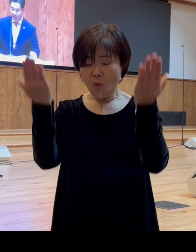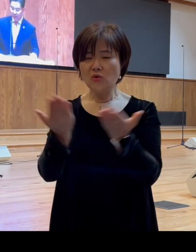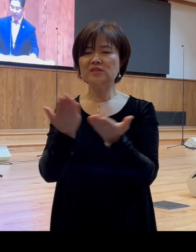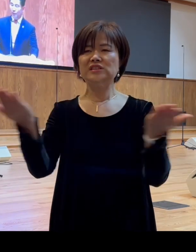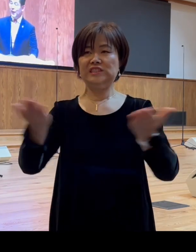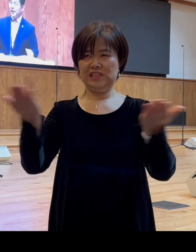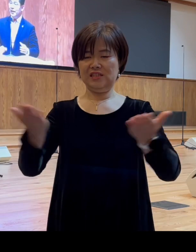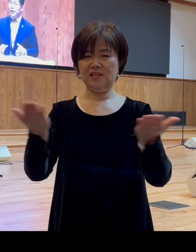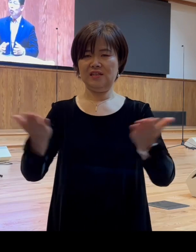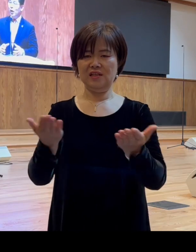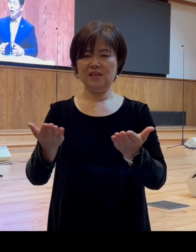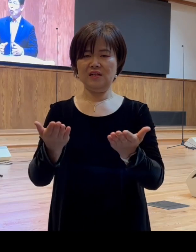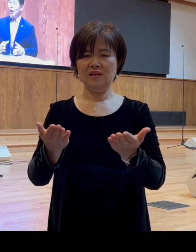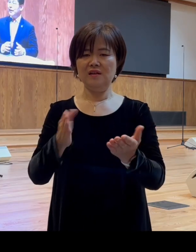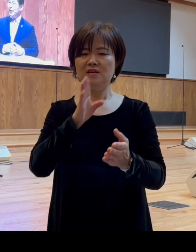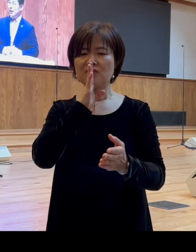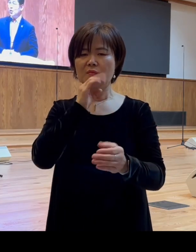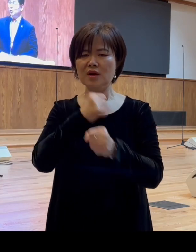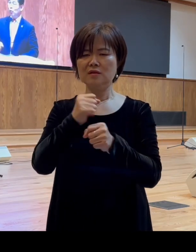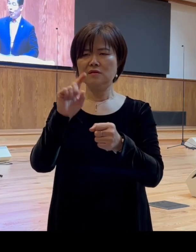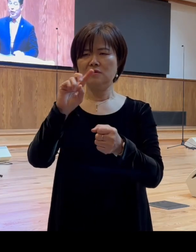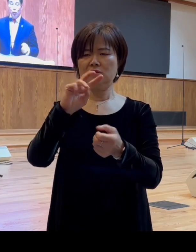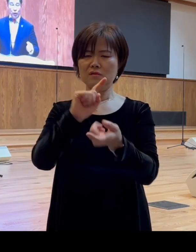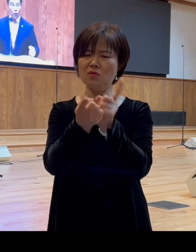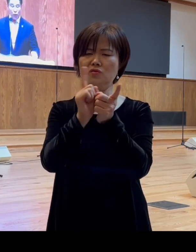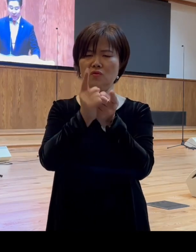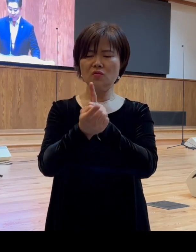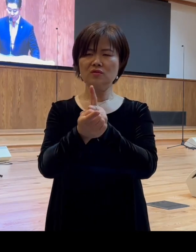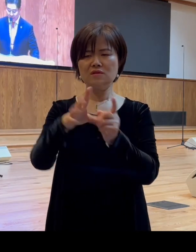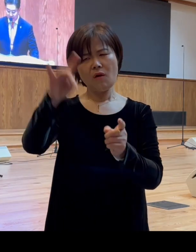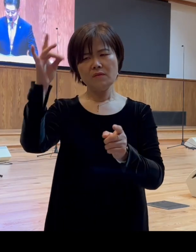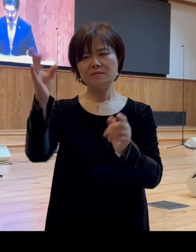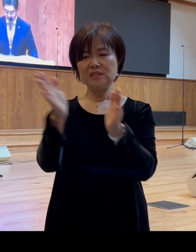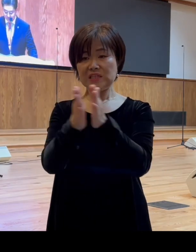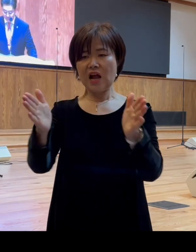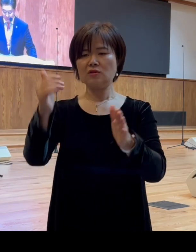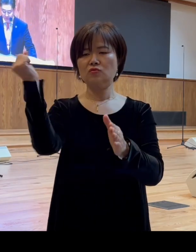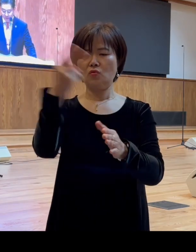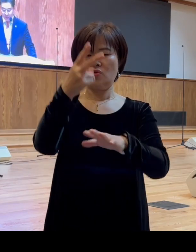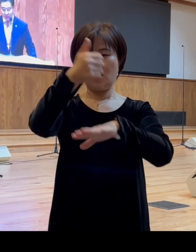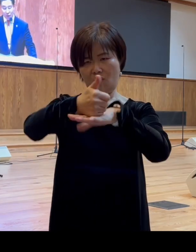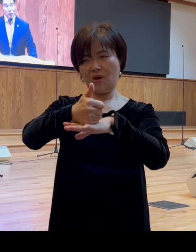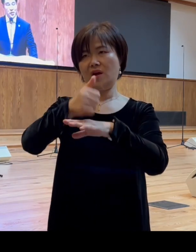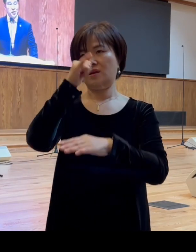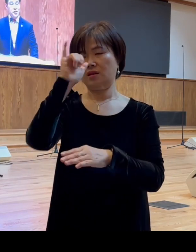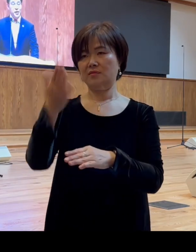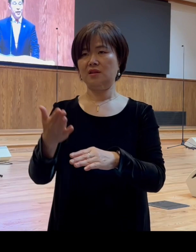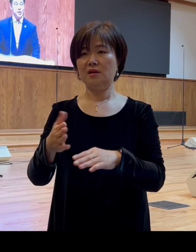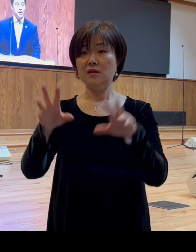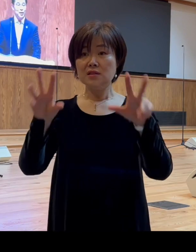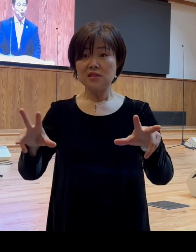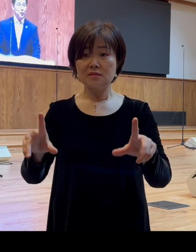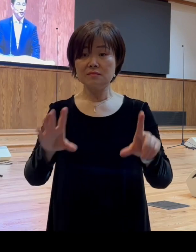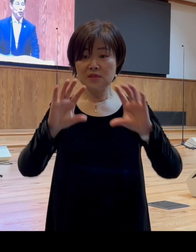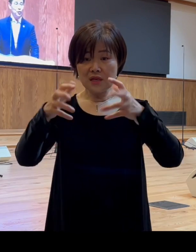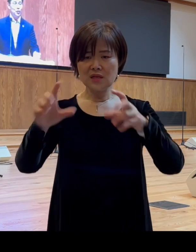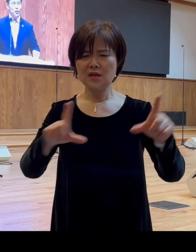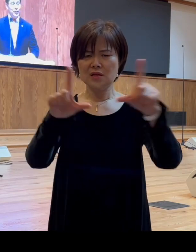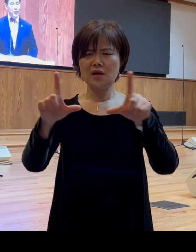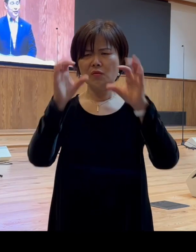인과 관계가 있습니다 원인과 결과가 있습니다 그럼 사실 현실 세계에 살다 보면 어떤 일에는요